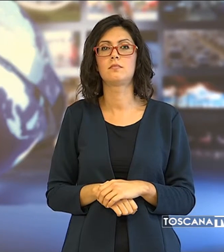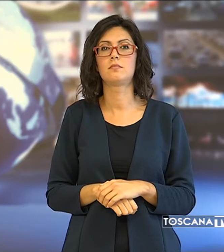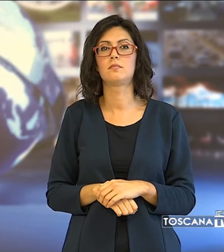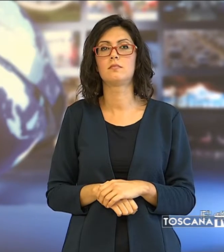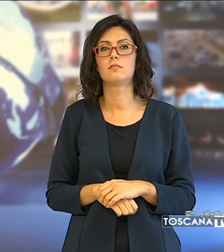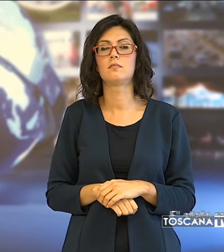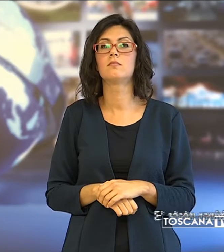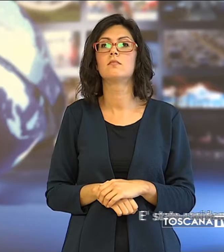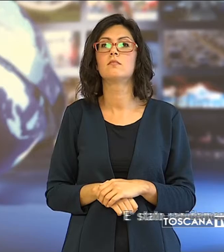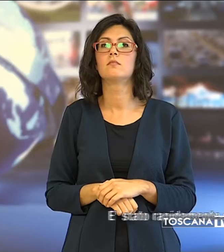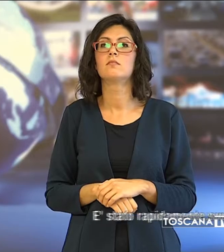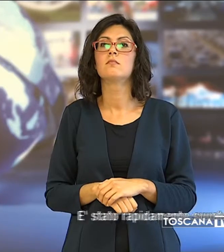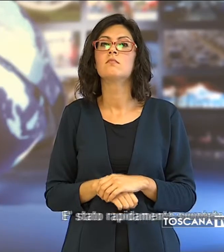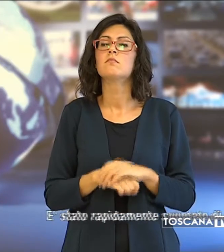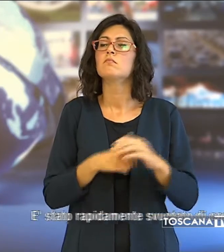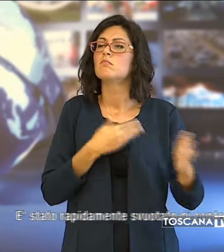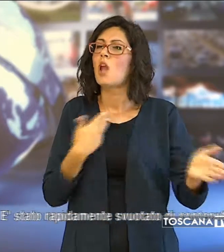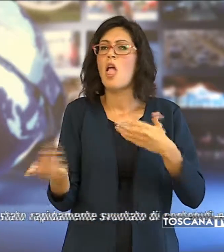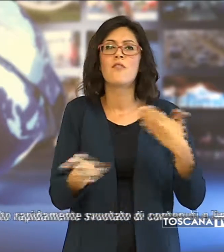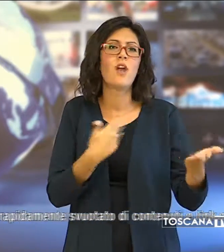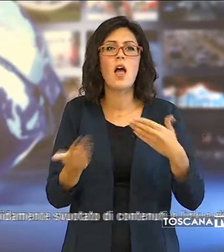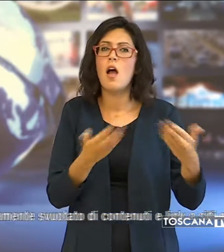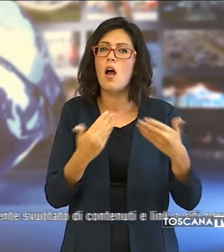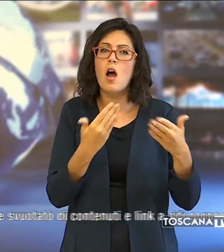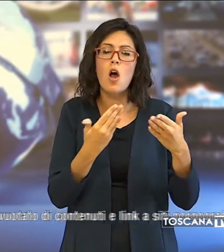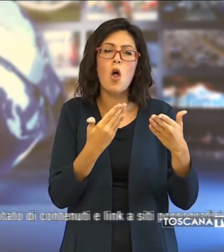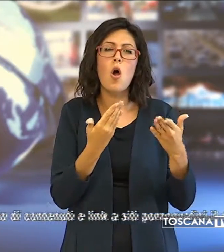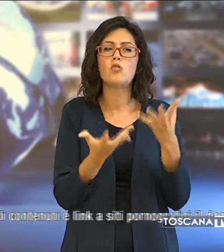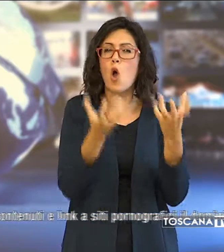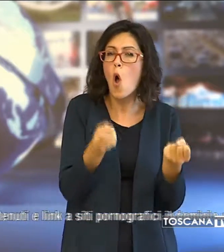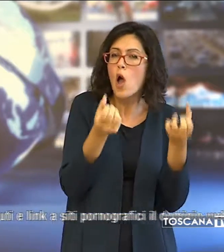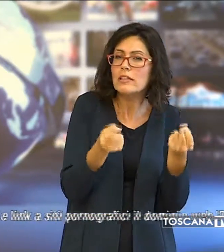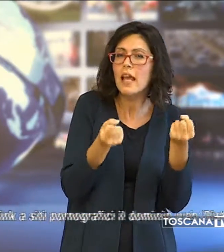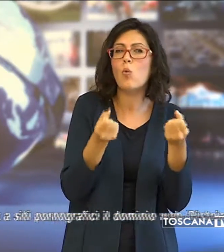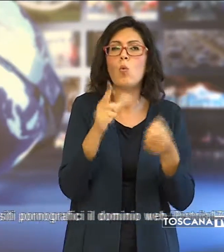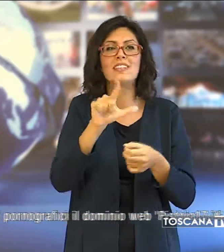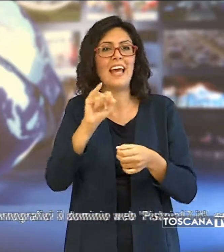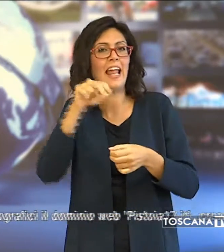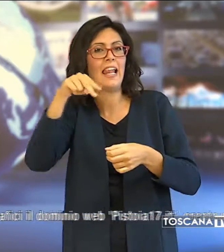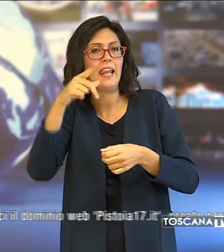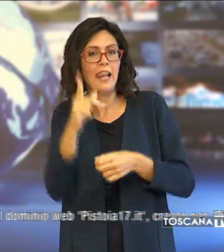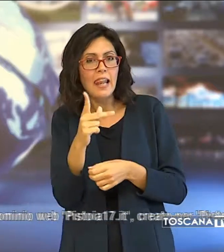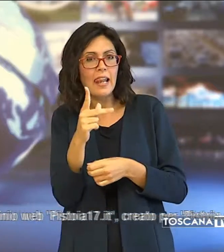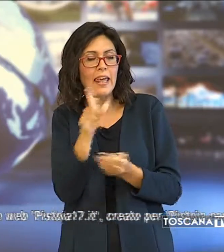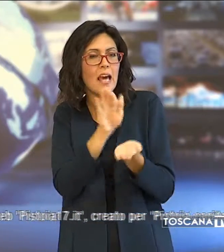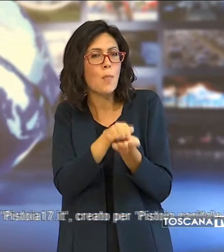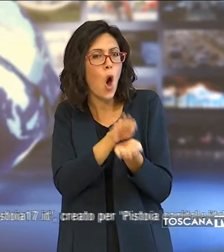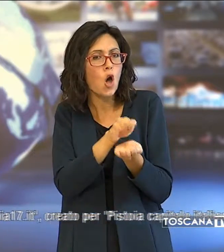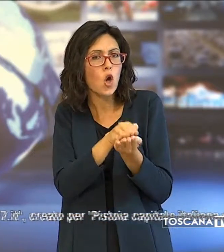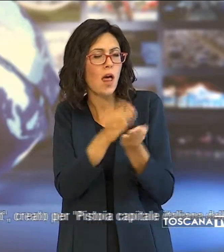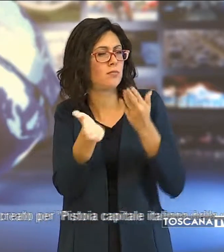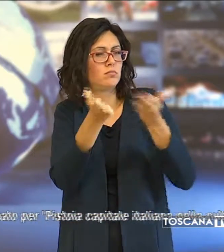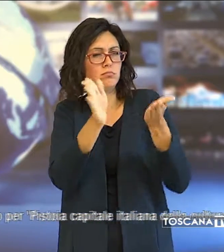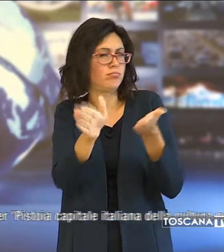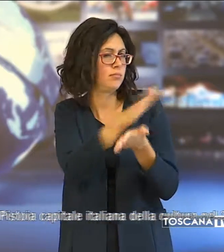E' stato rapidamente svuotato di contenuti e link a siti pornografici il dominio